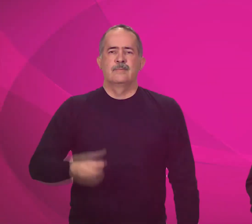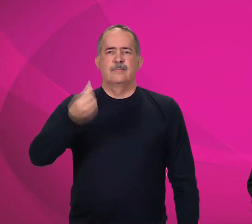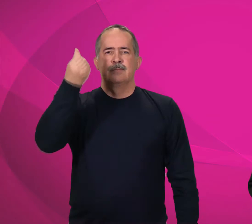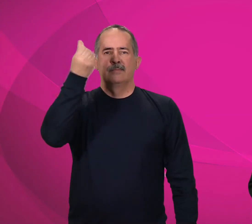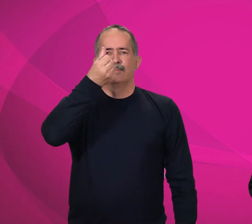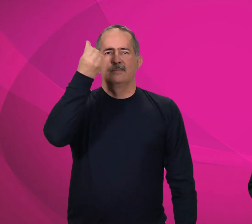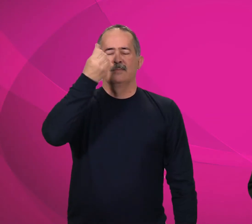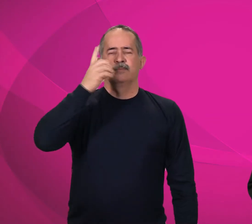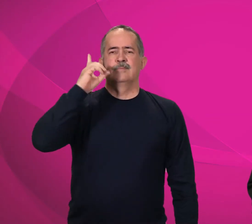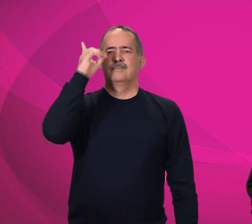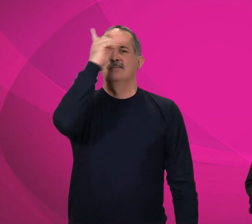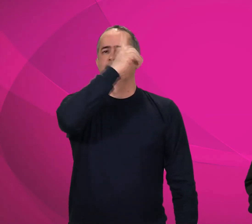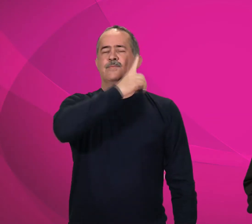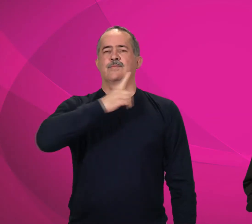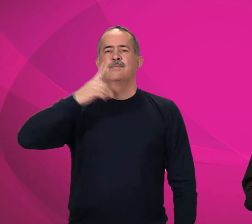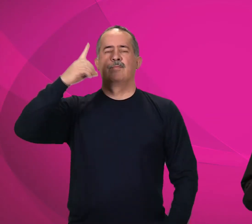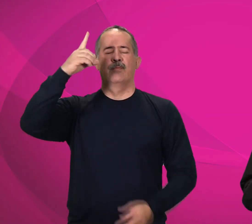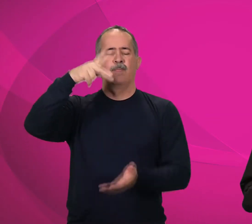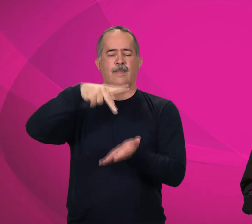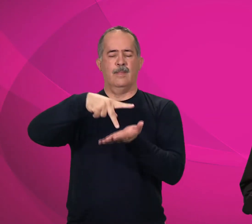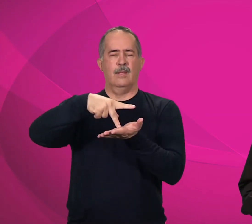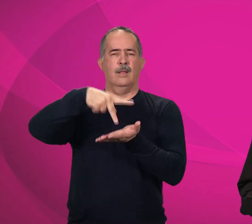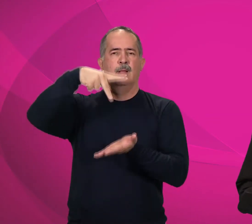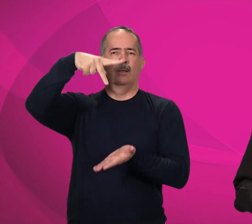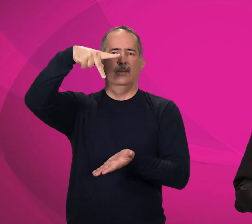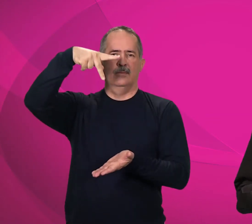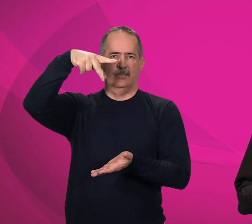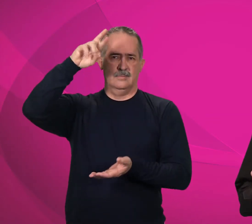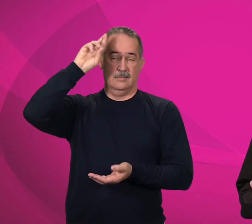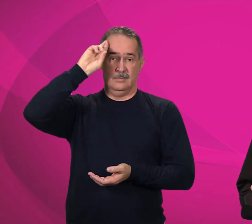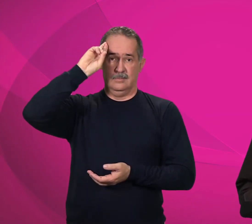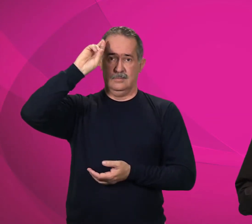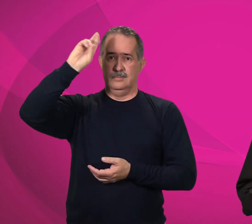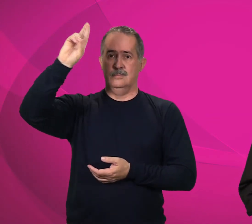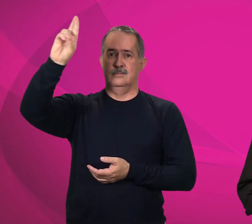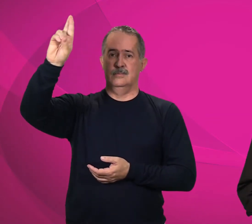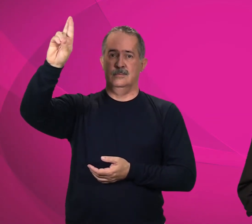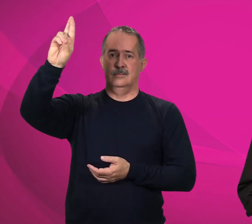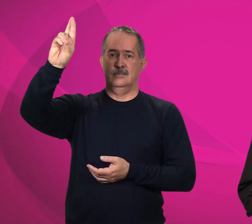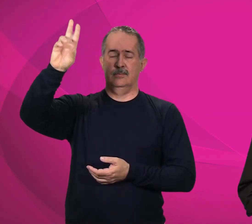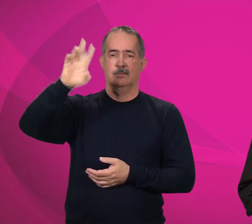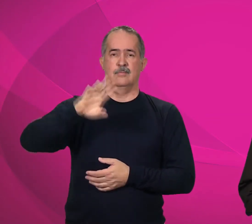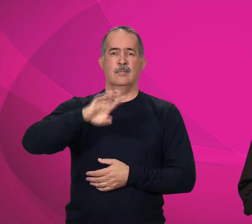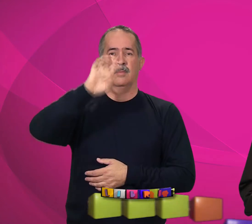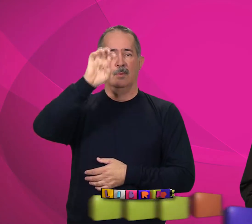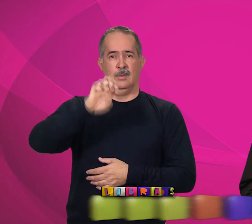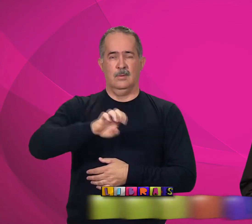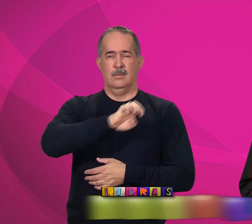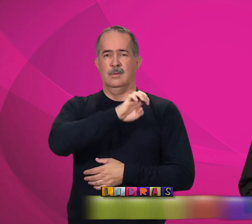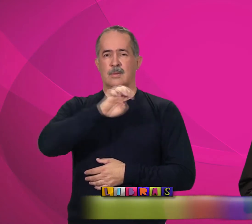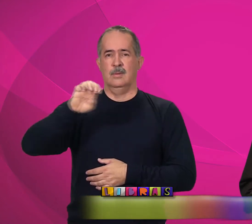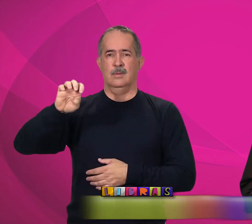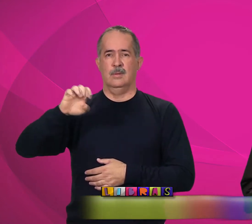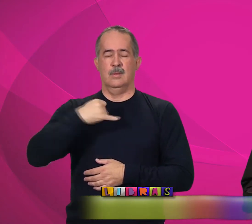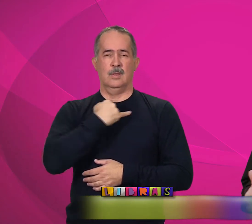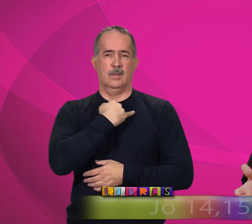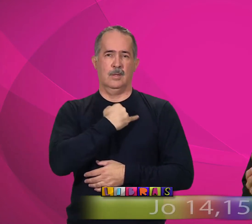Sexto domingo do tempo da Páscoa do Senhor. O Evangelho de hoje é